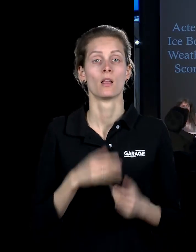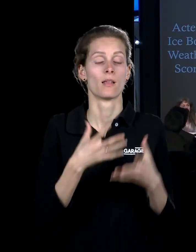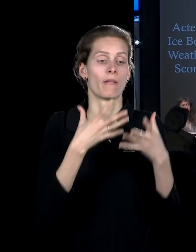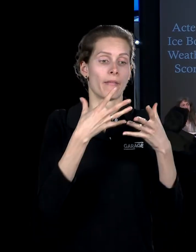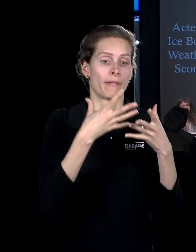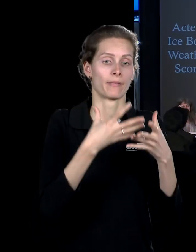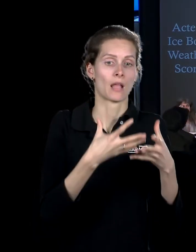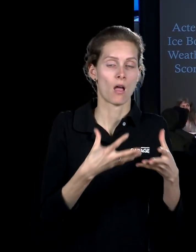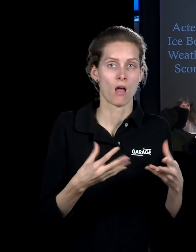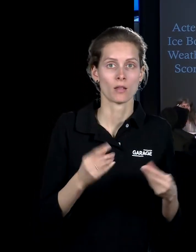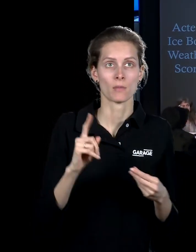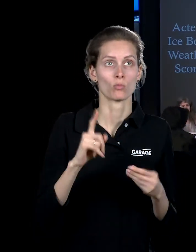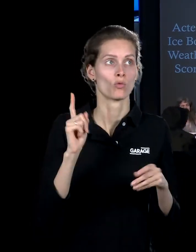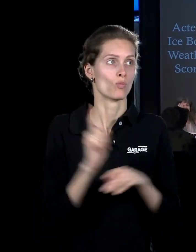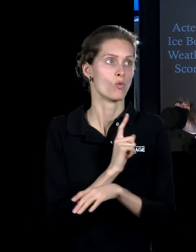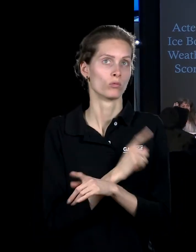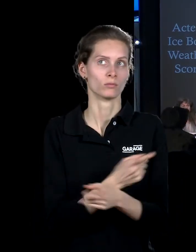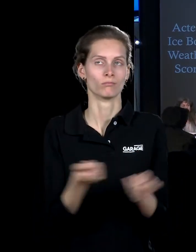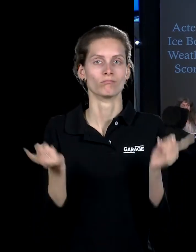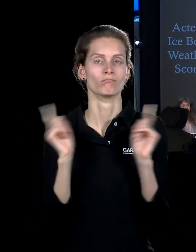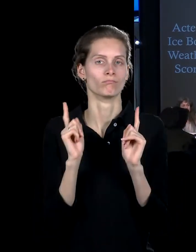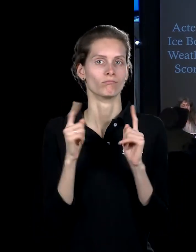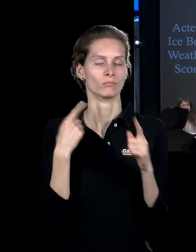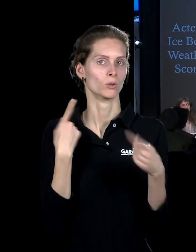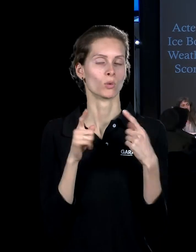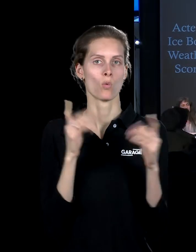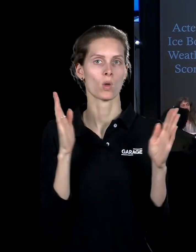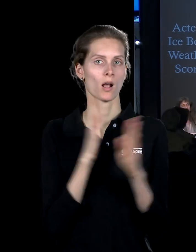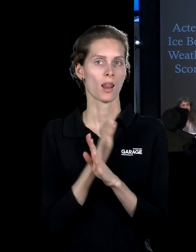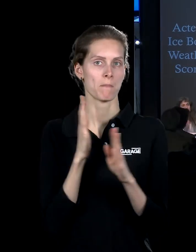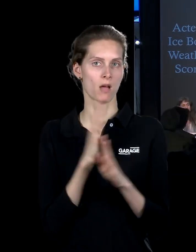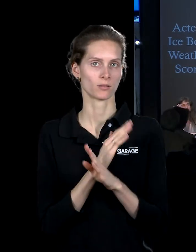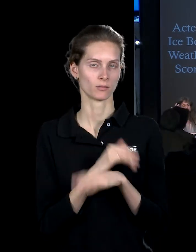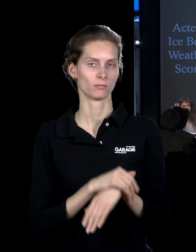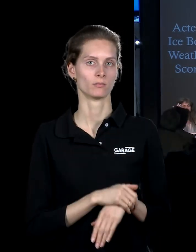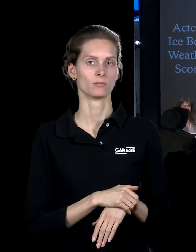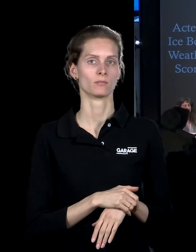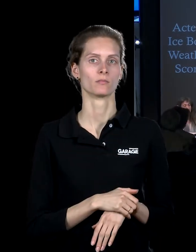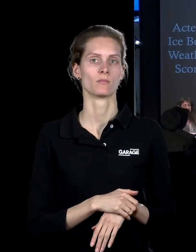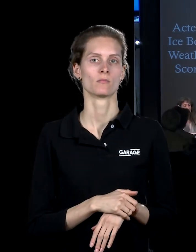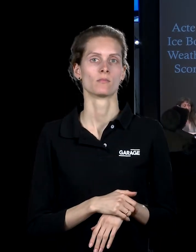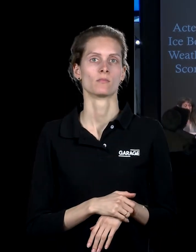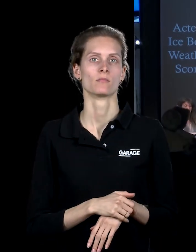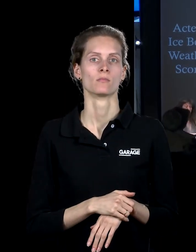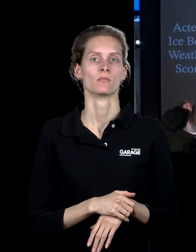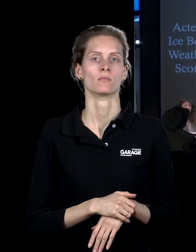и который тает, потому что музейный зал климатизировано, изменение климата в нём